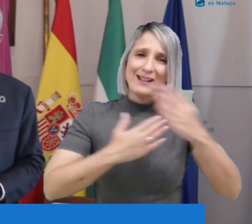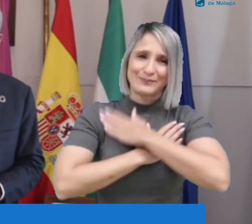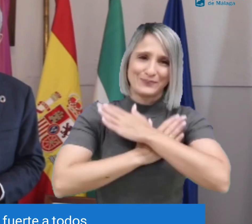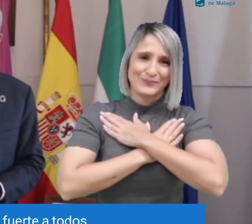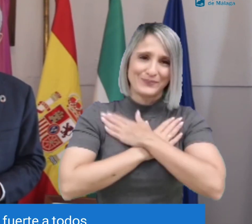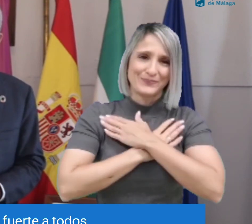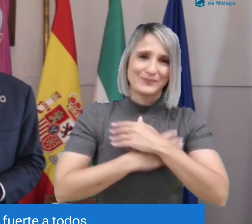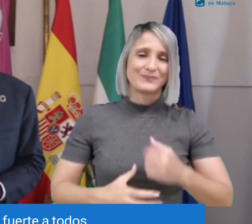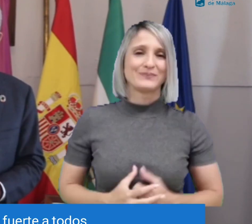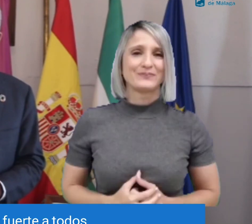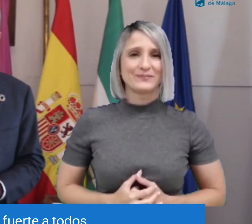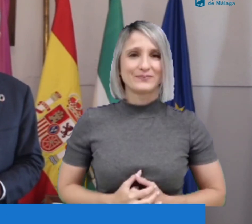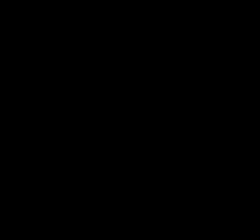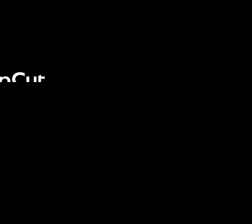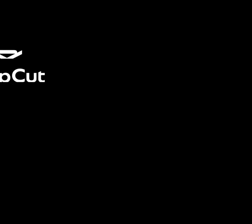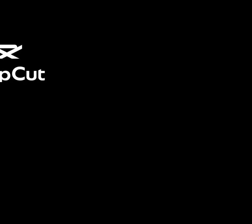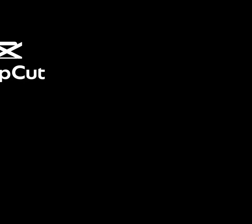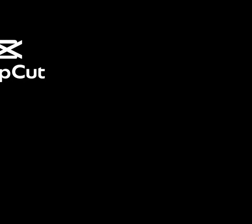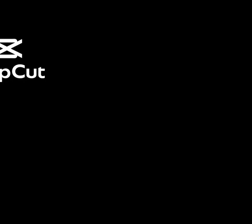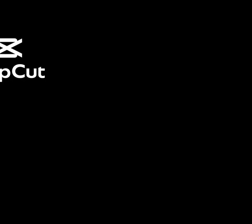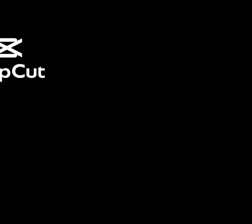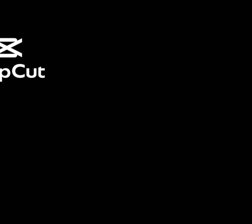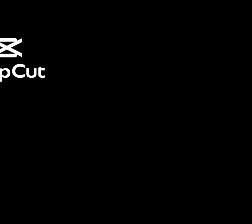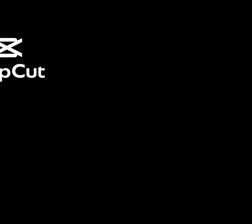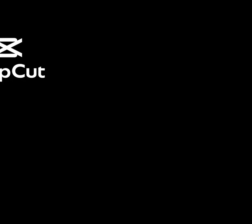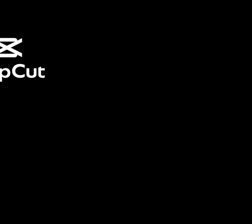generosa. Un abrazo muy fuerte a todos. Gracias por ver el video.